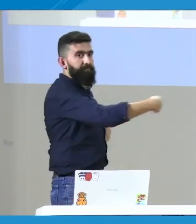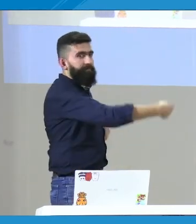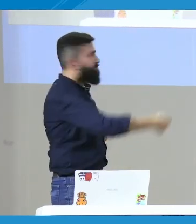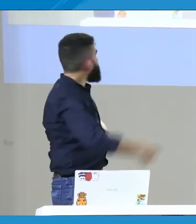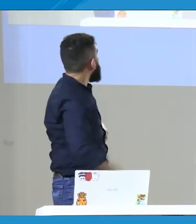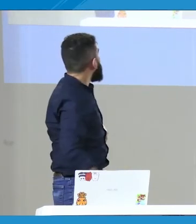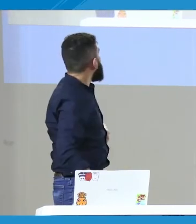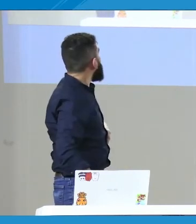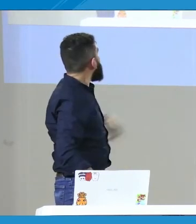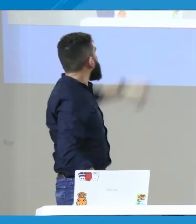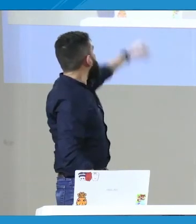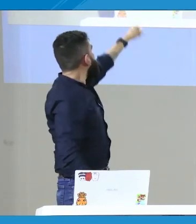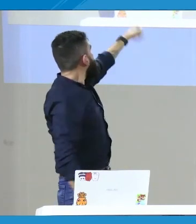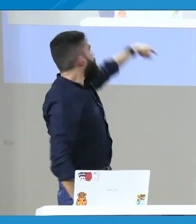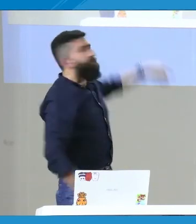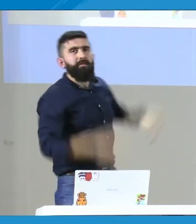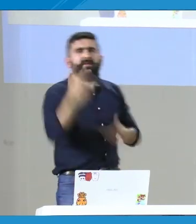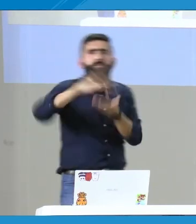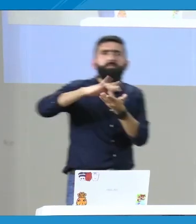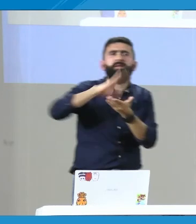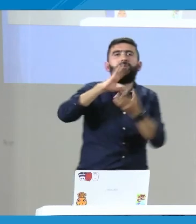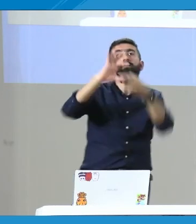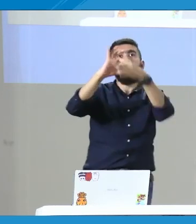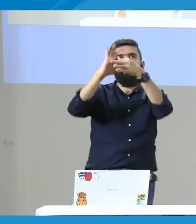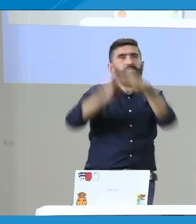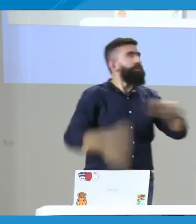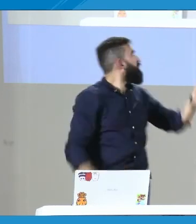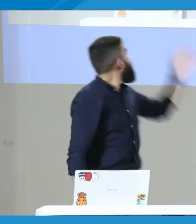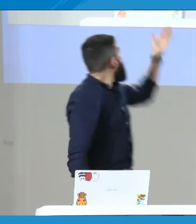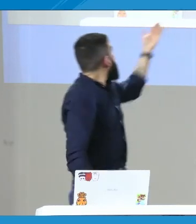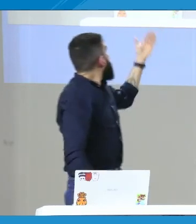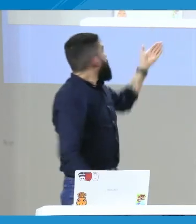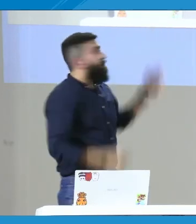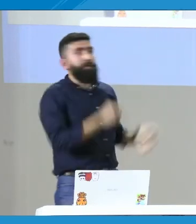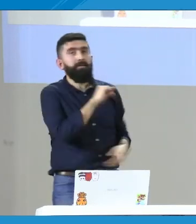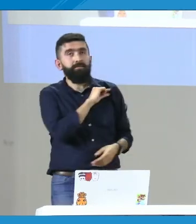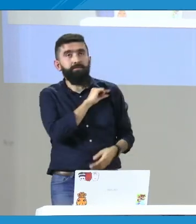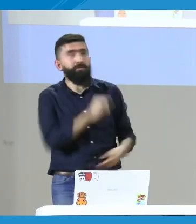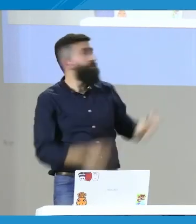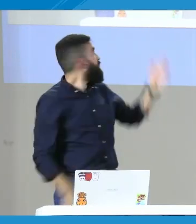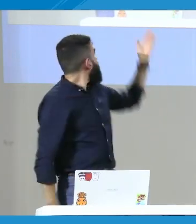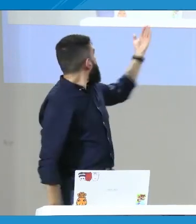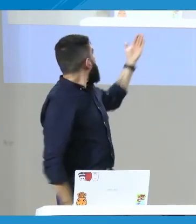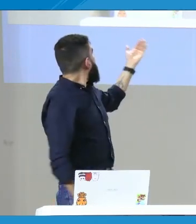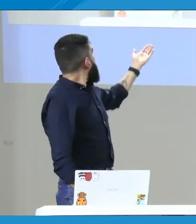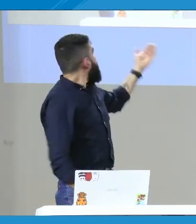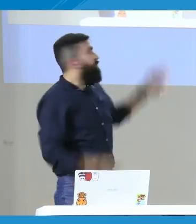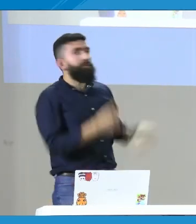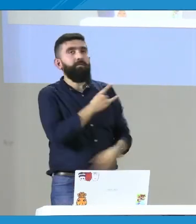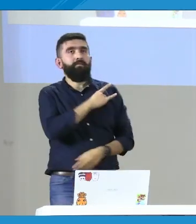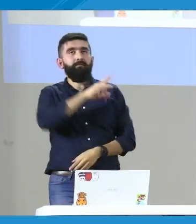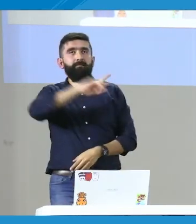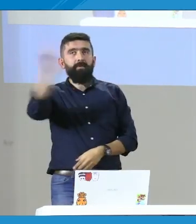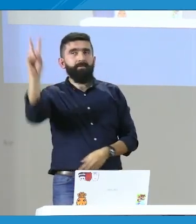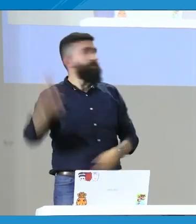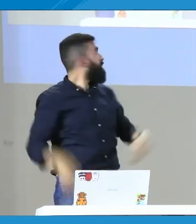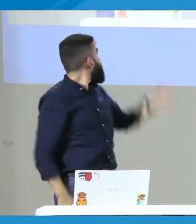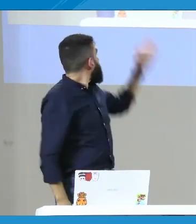¿Quiénes son las personas que están participando de este pre-comité? Entonces, inicialmente está FENASCOL, está